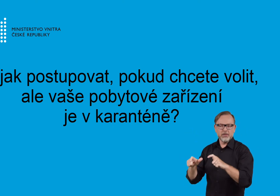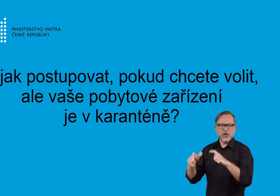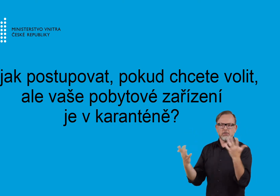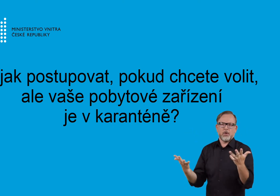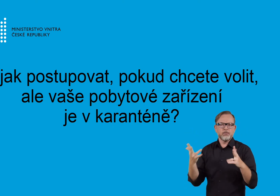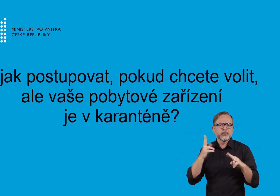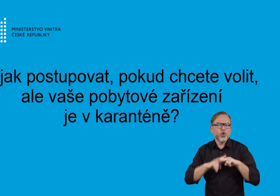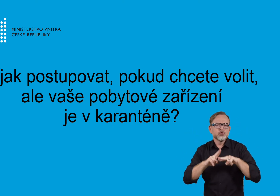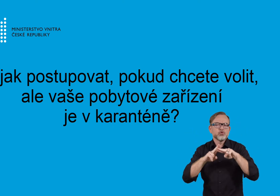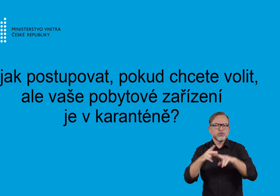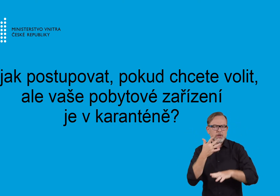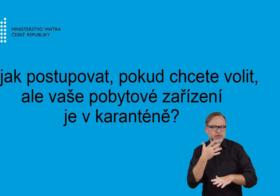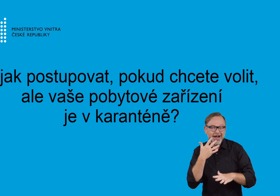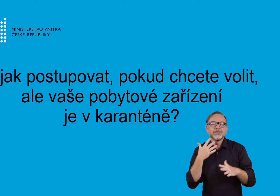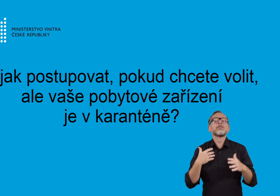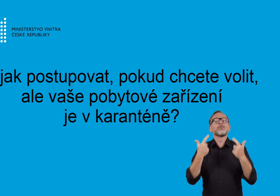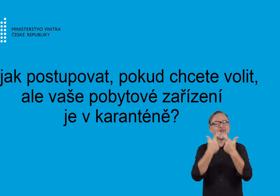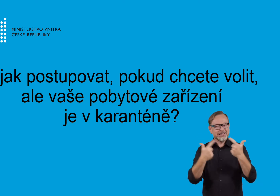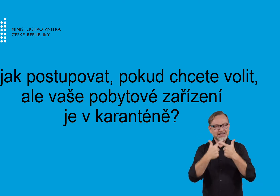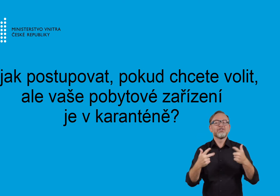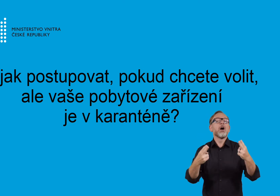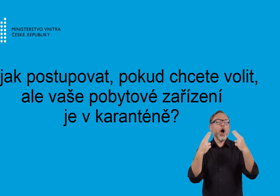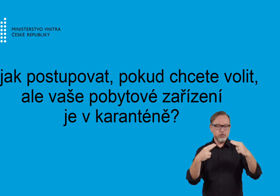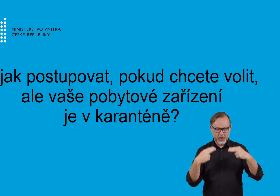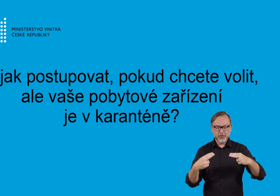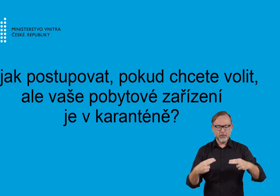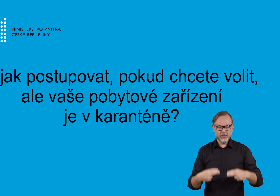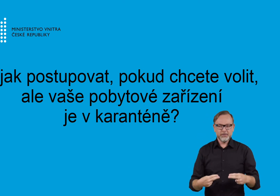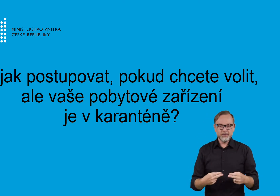kvůli onemocnění COVID-19.